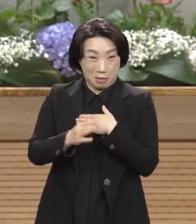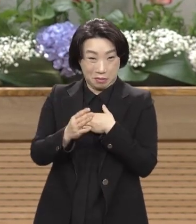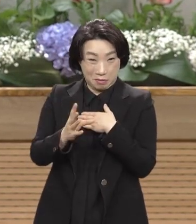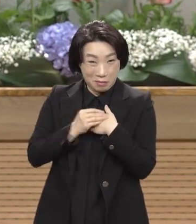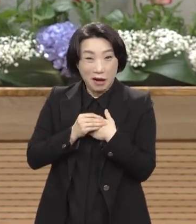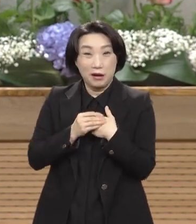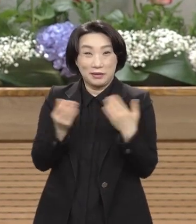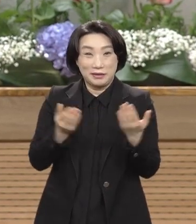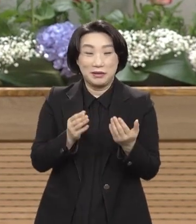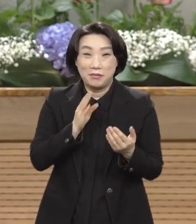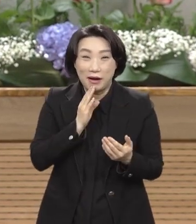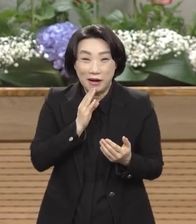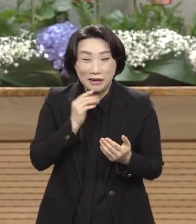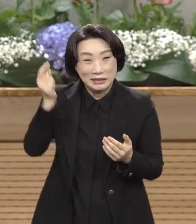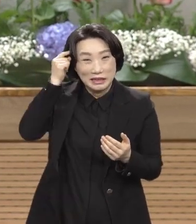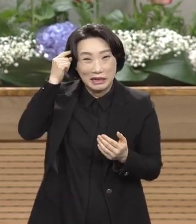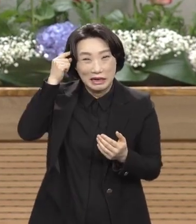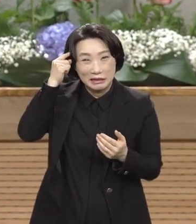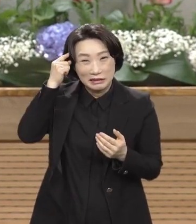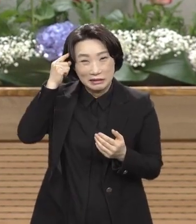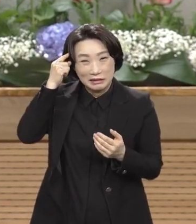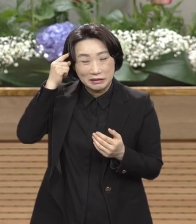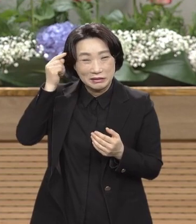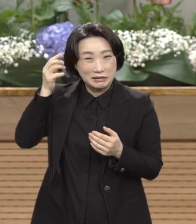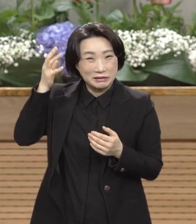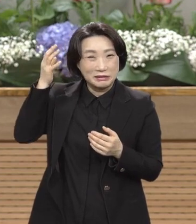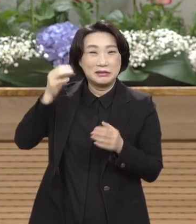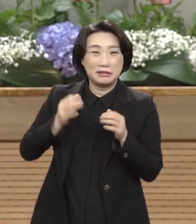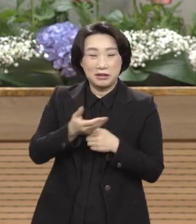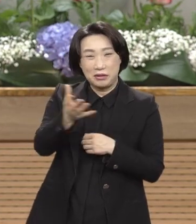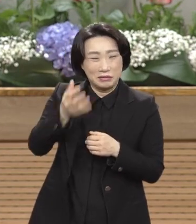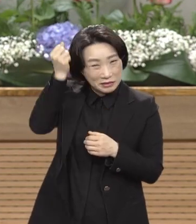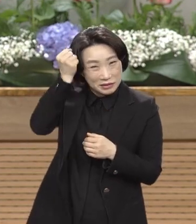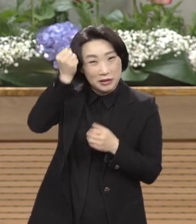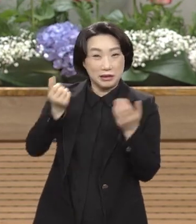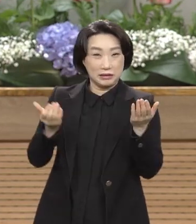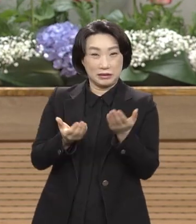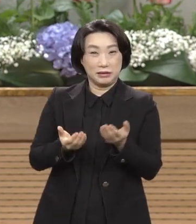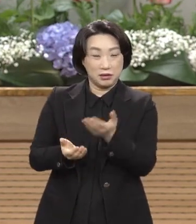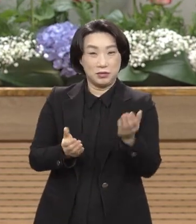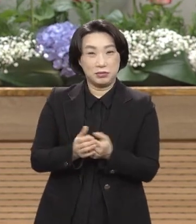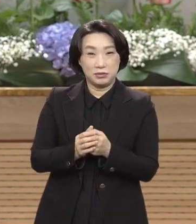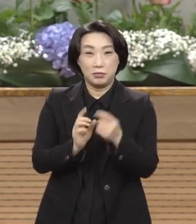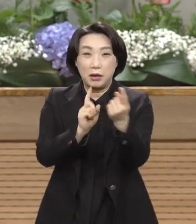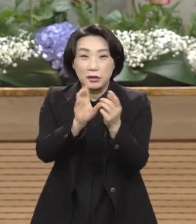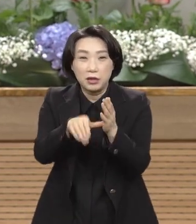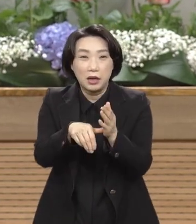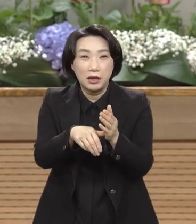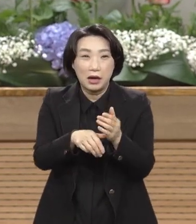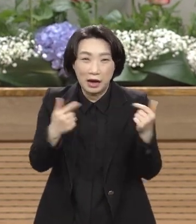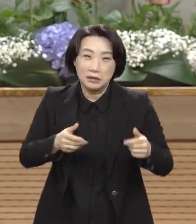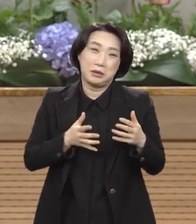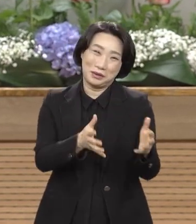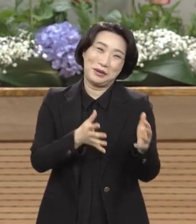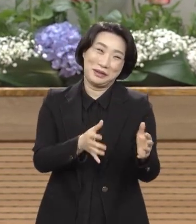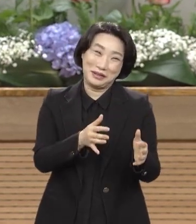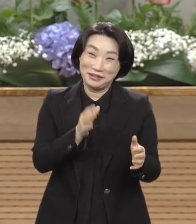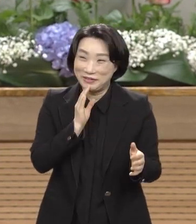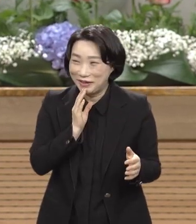생각에 완전히 정용당한 얘기 아멘 만나면 그 얘기 어쩌면 아멘 만나면